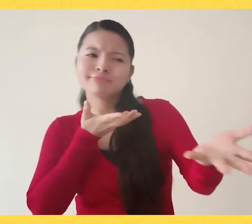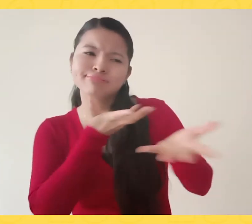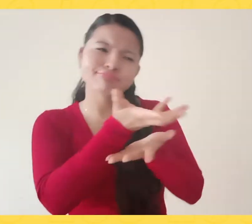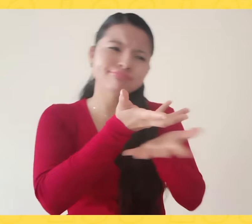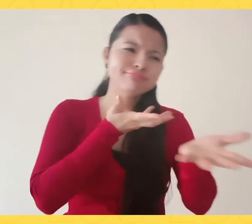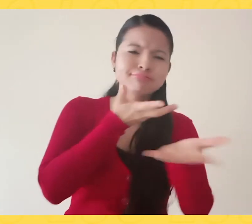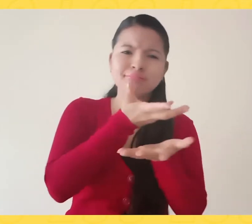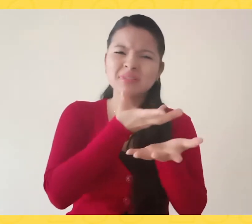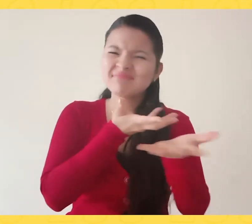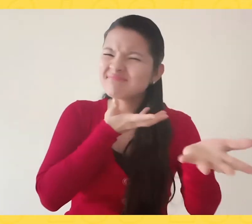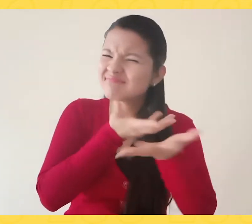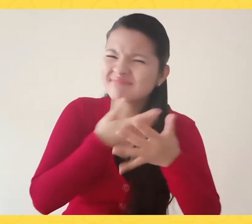hablando de